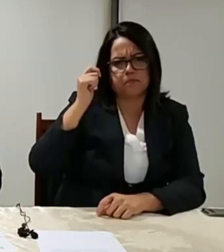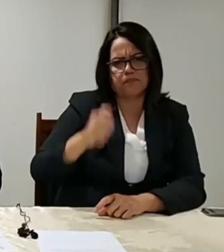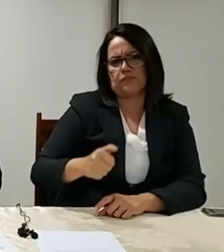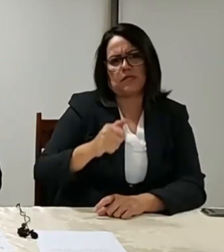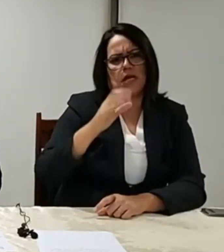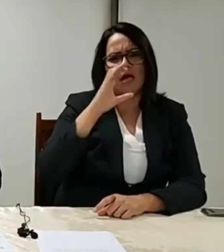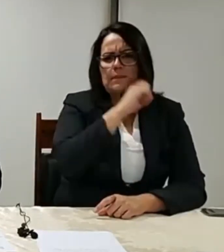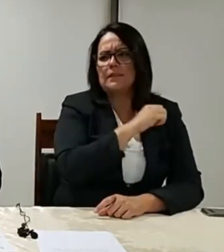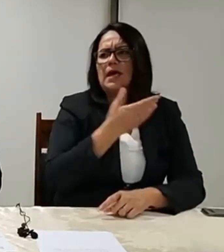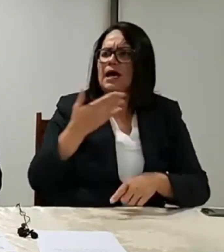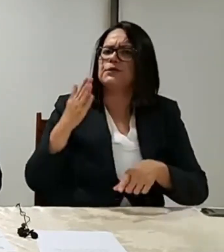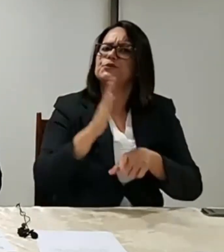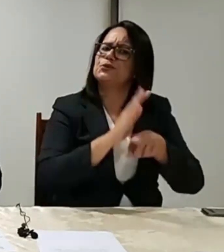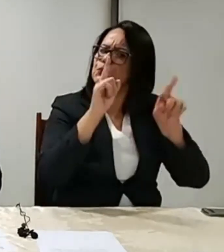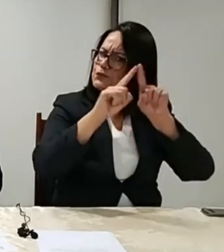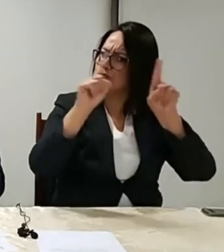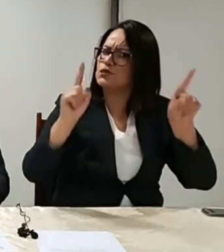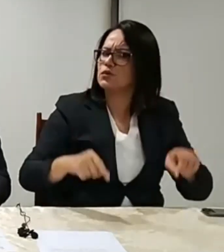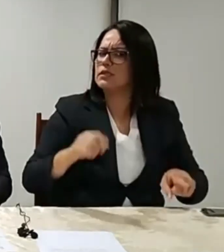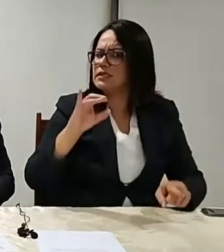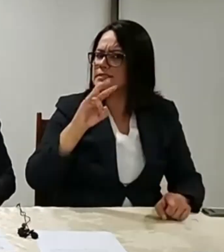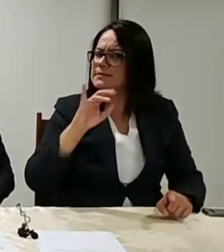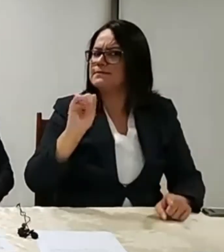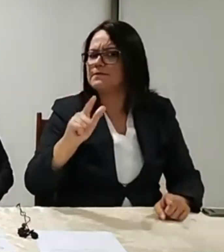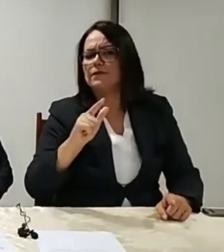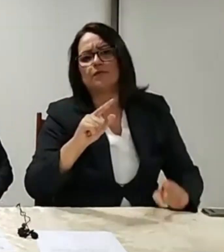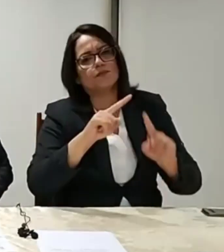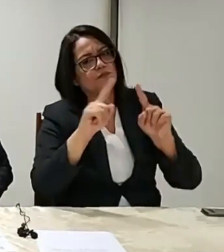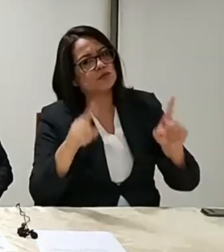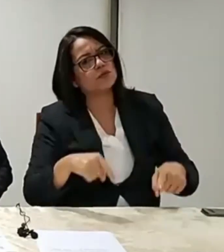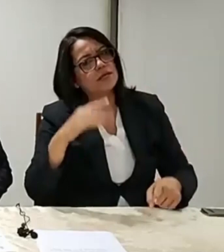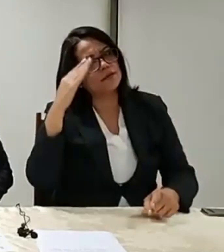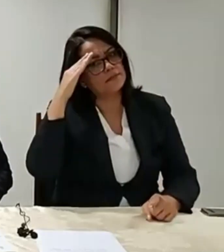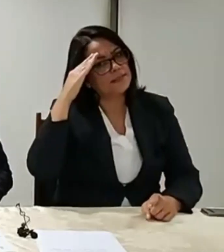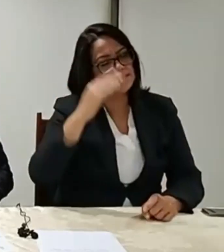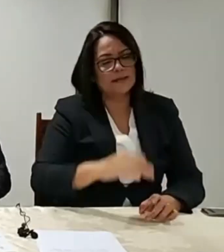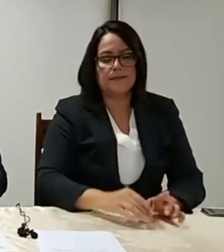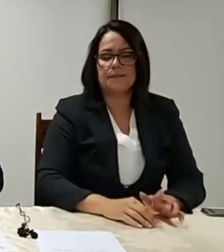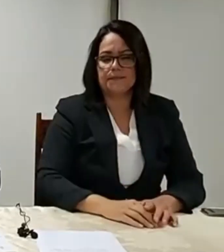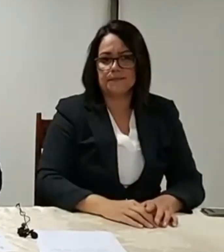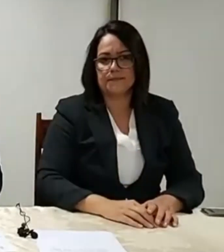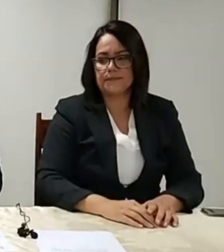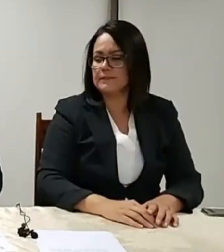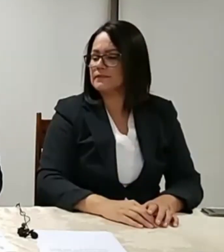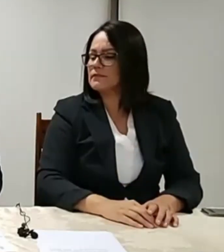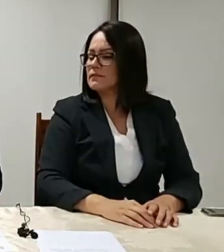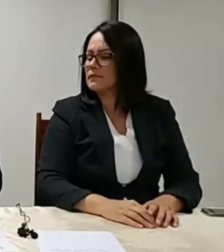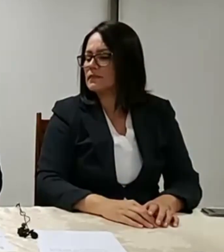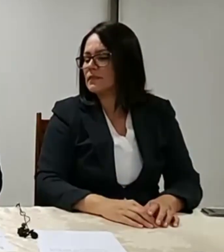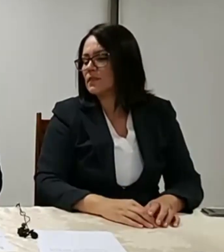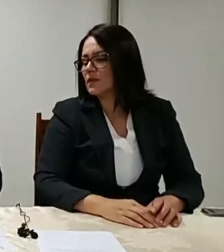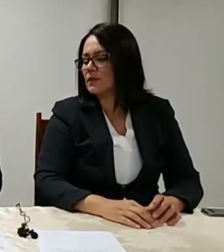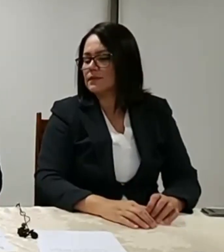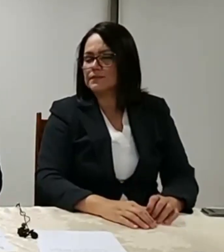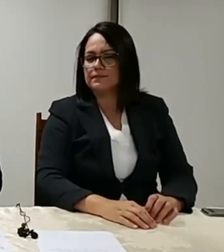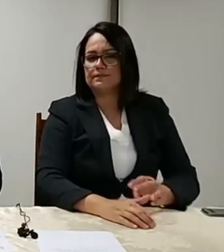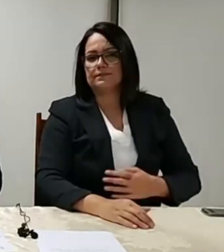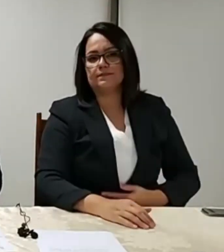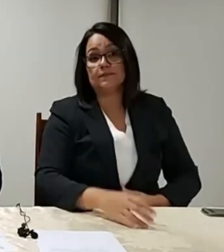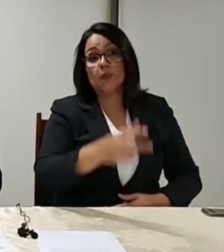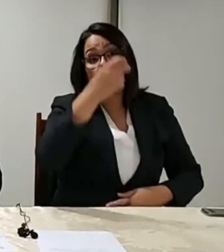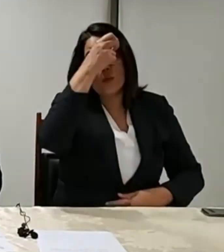grande parte, os servidores civis e militares da União. O prefeito aqui, eu tenho que tomar um cuidado,